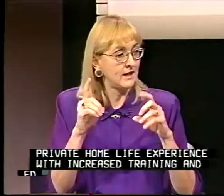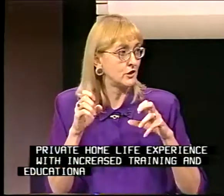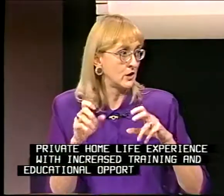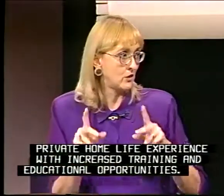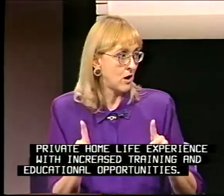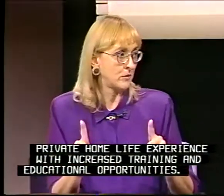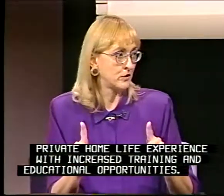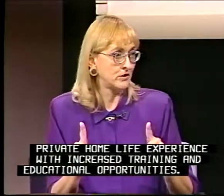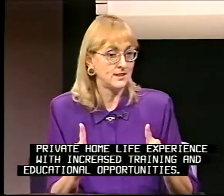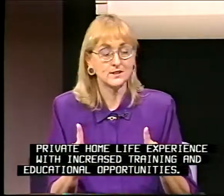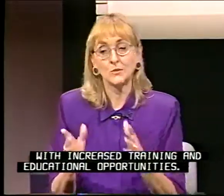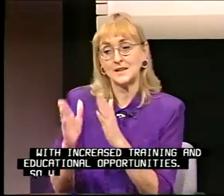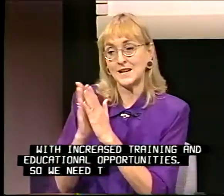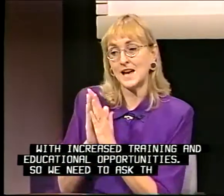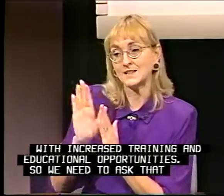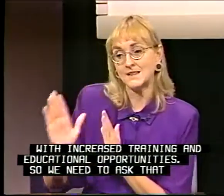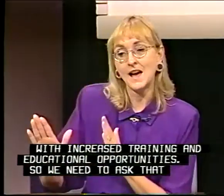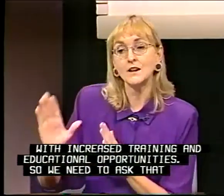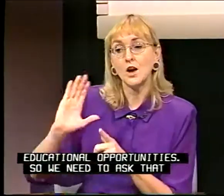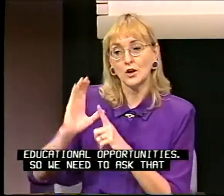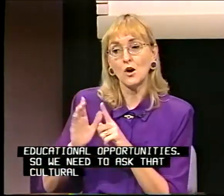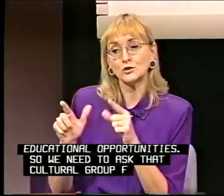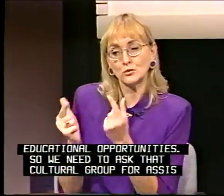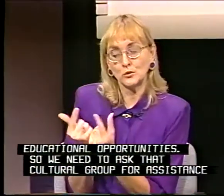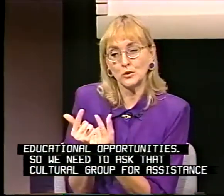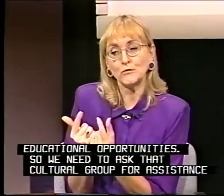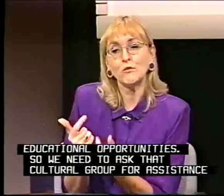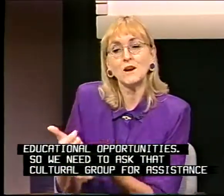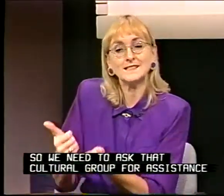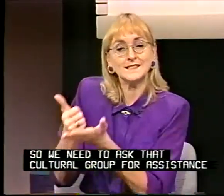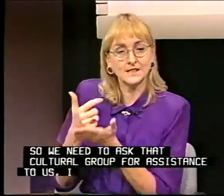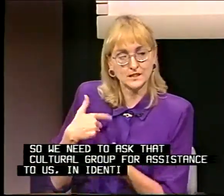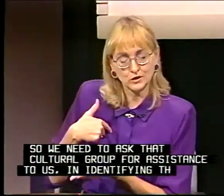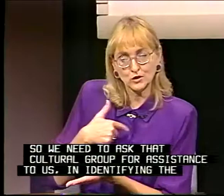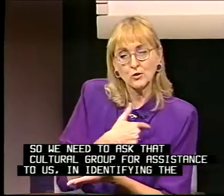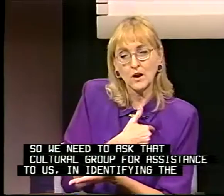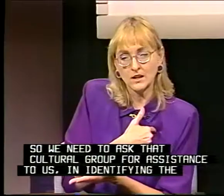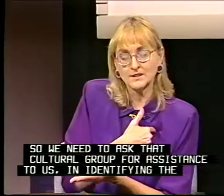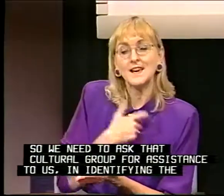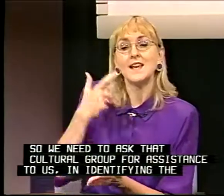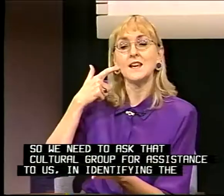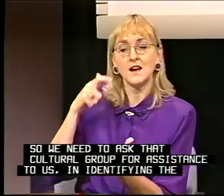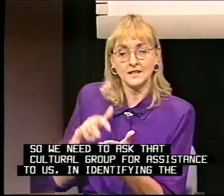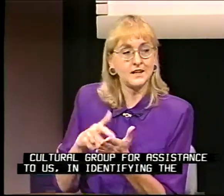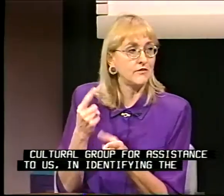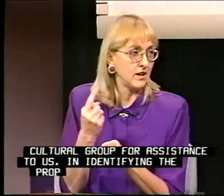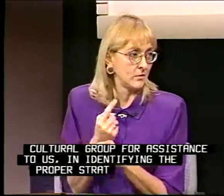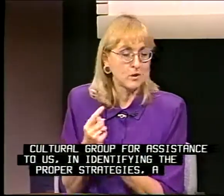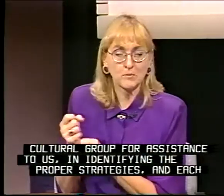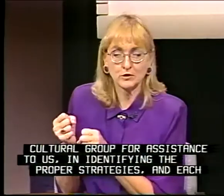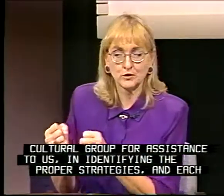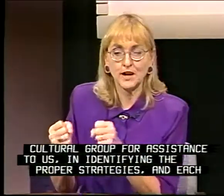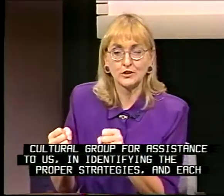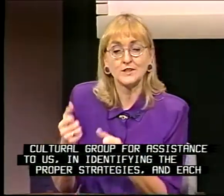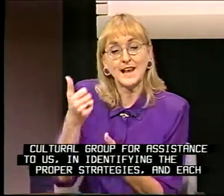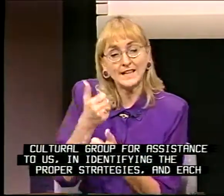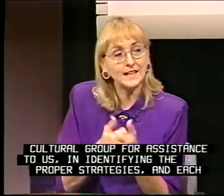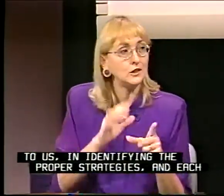educational opportunities. So we need to ask that cultural group for assistance to us in identifying the proper strategies. And each